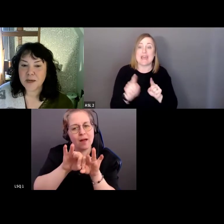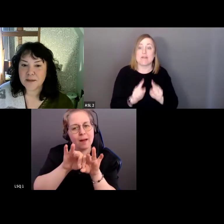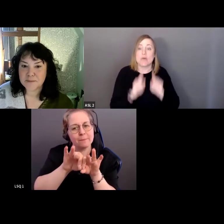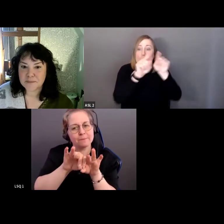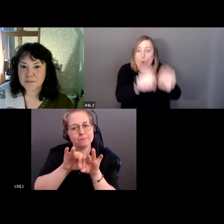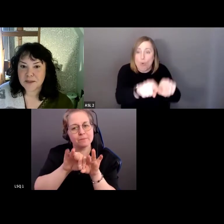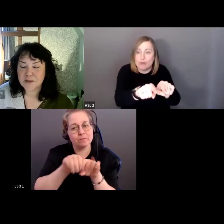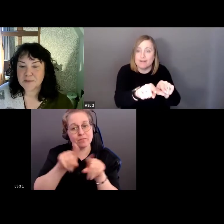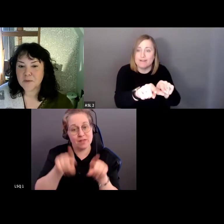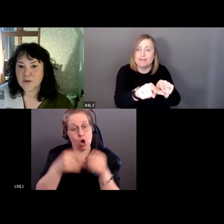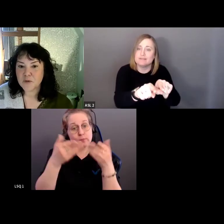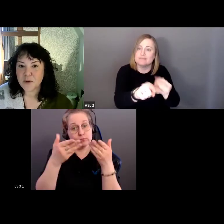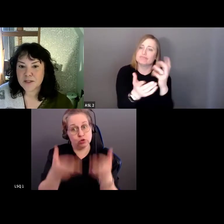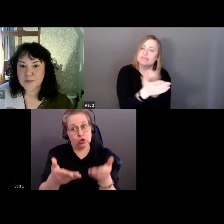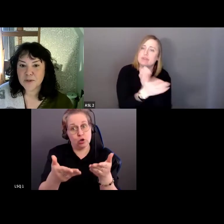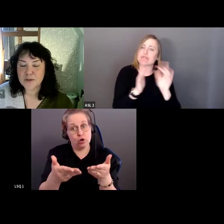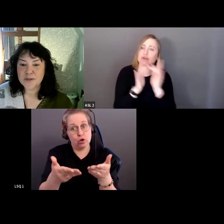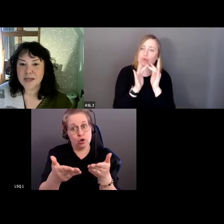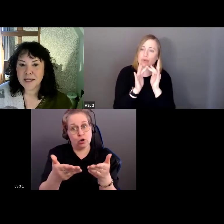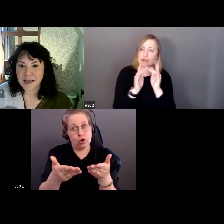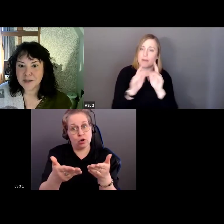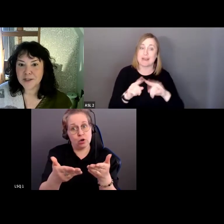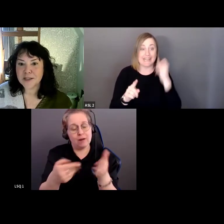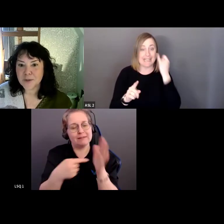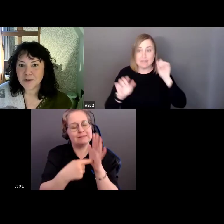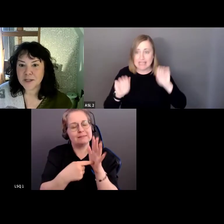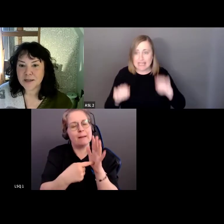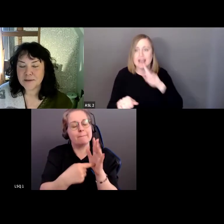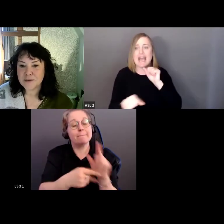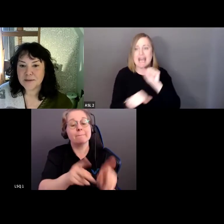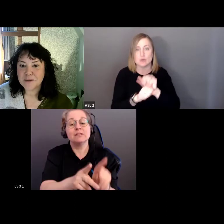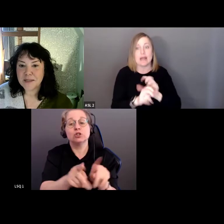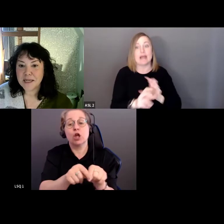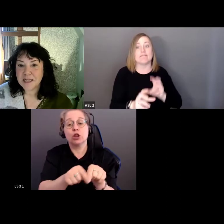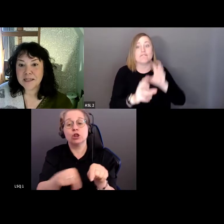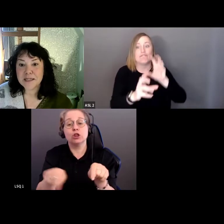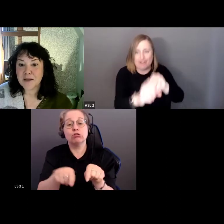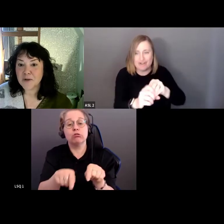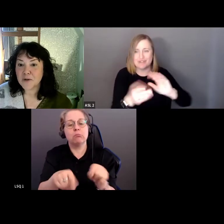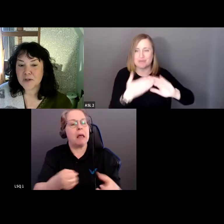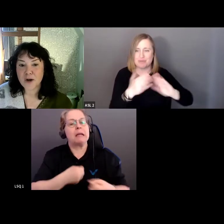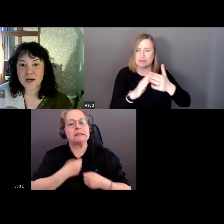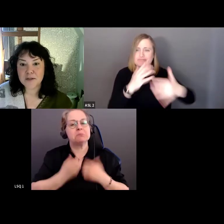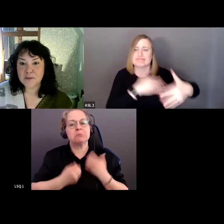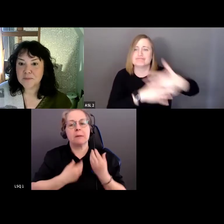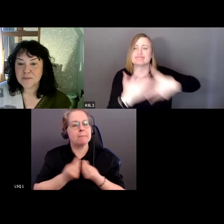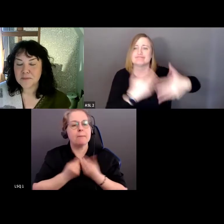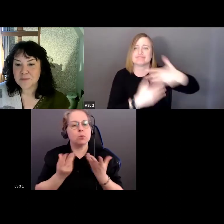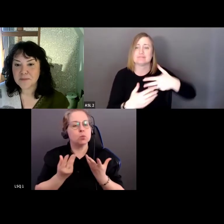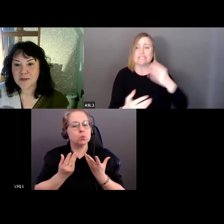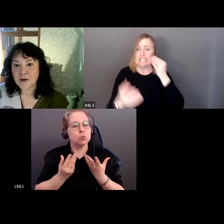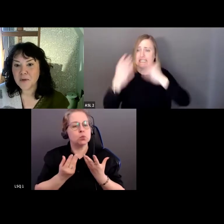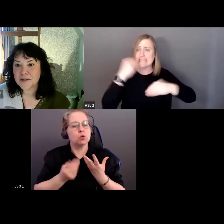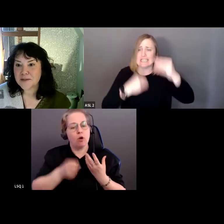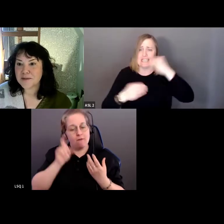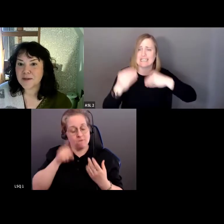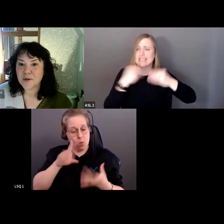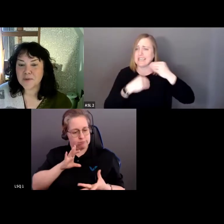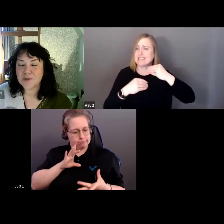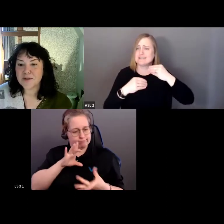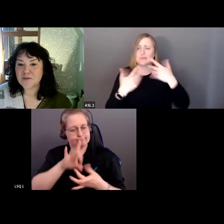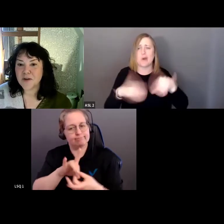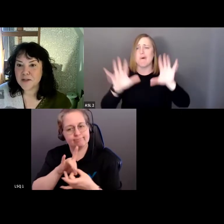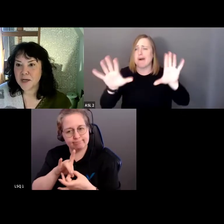'occasion de gens qui ne s'expriment pas très souvent. En tout cas, soyez le plus proche possible de la collectivité.